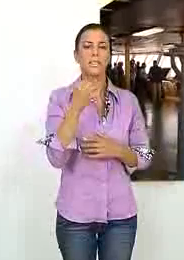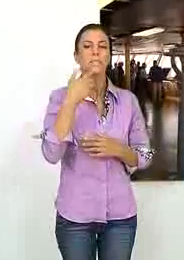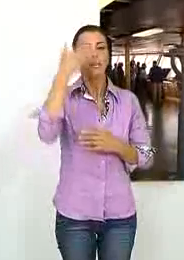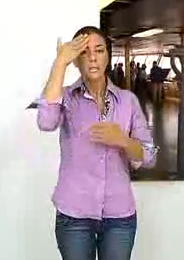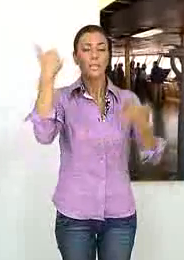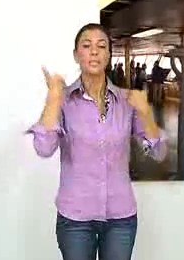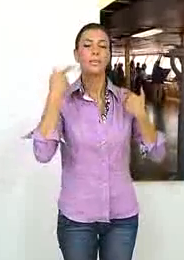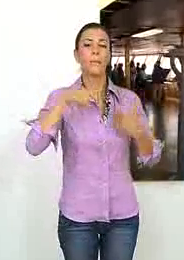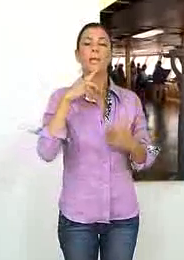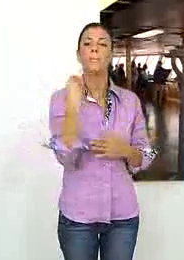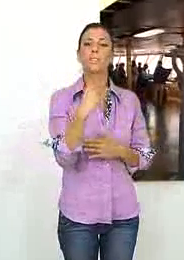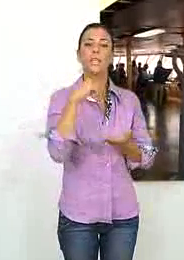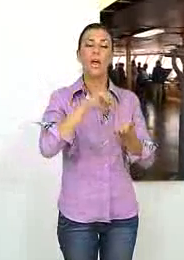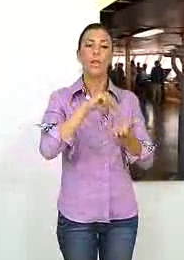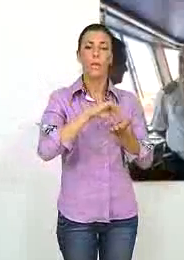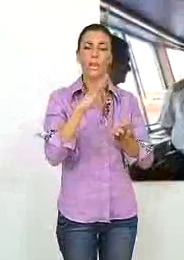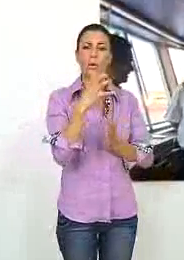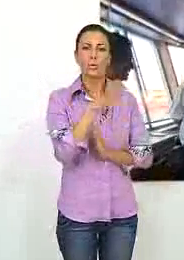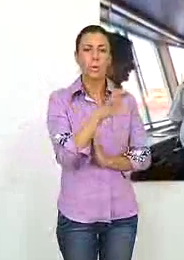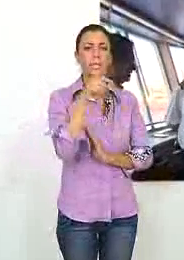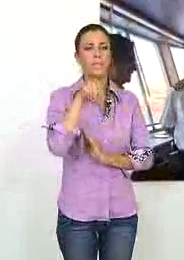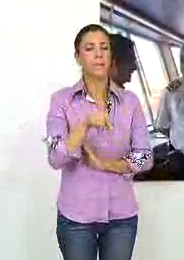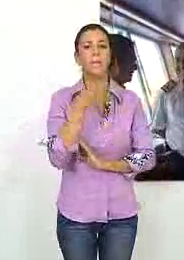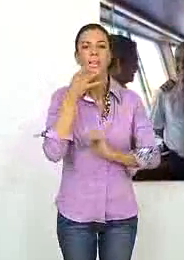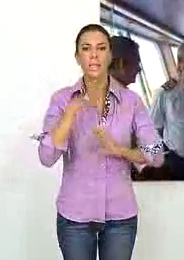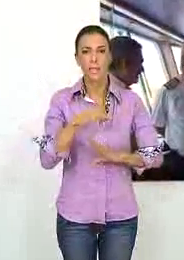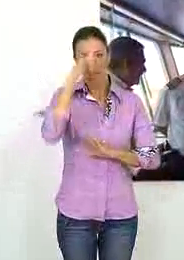presidente de la ciudad autónoma y el delegado del gobierno.